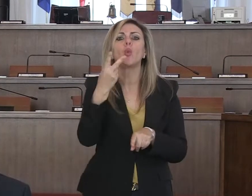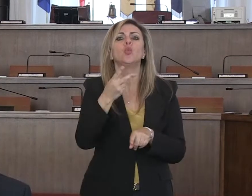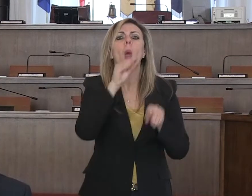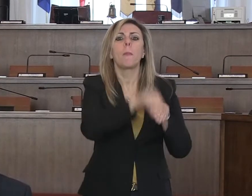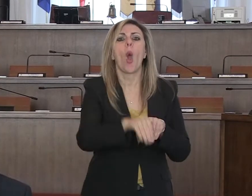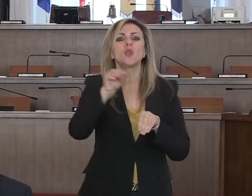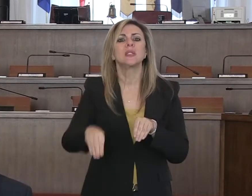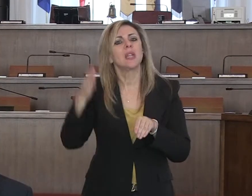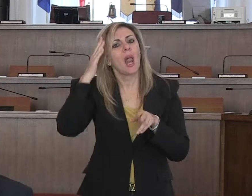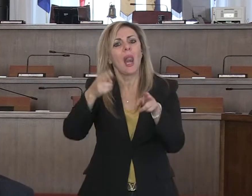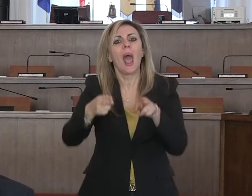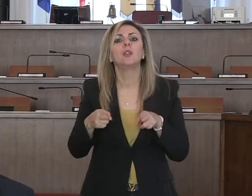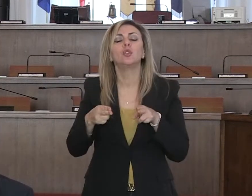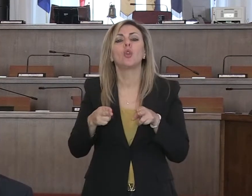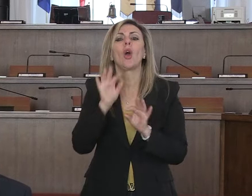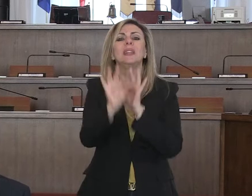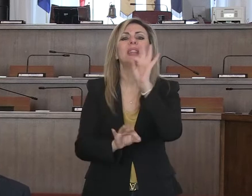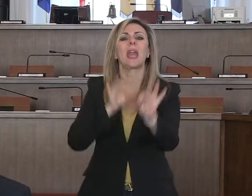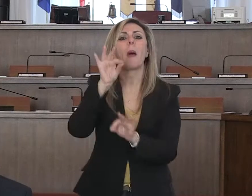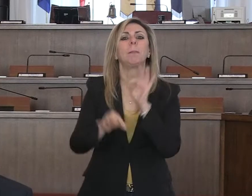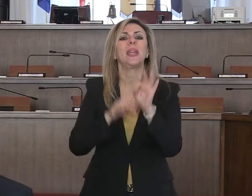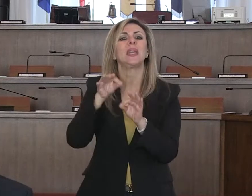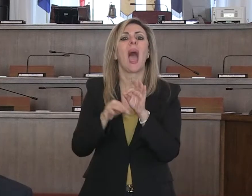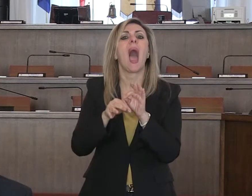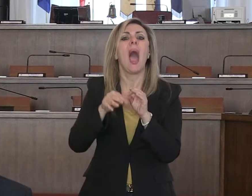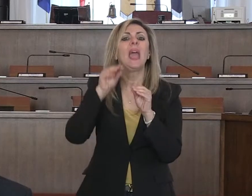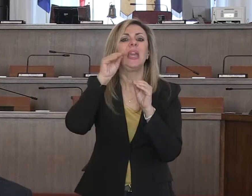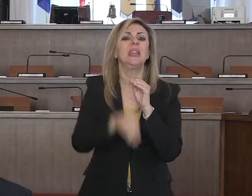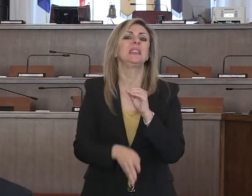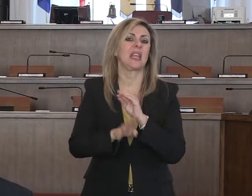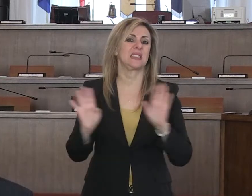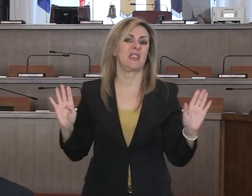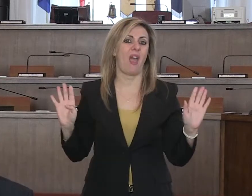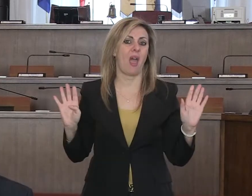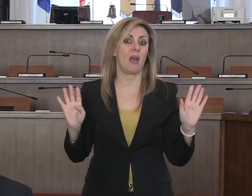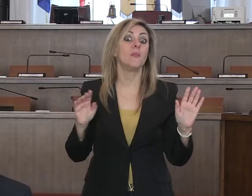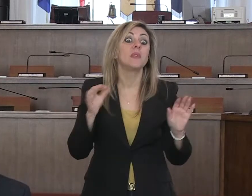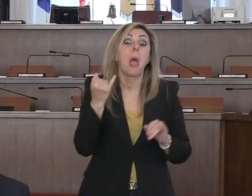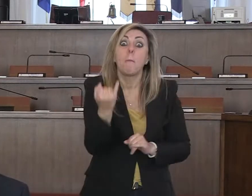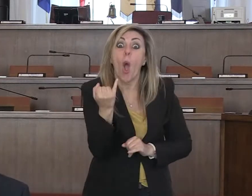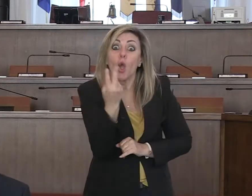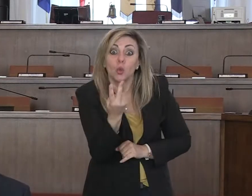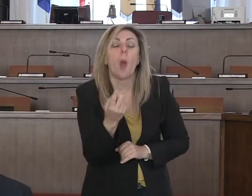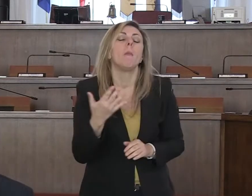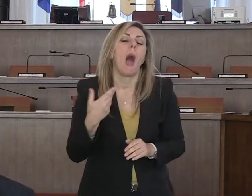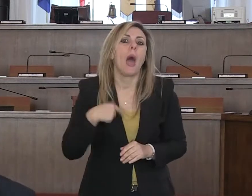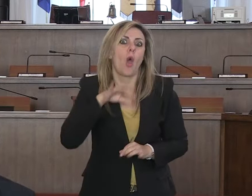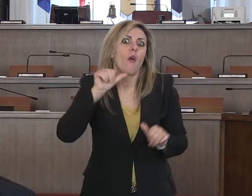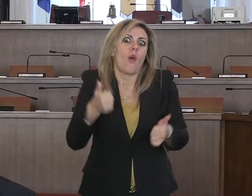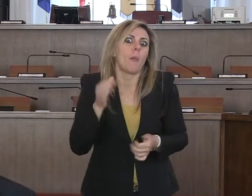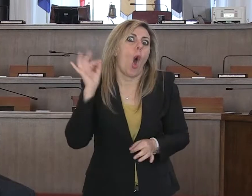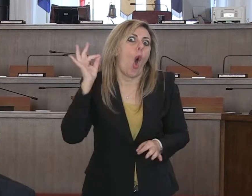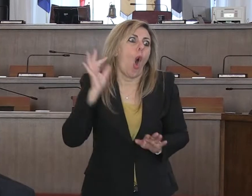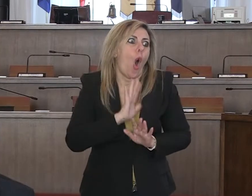postazioni di terapia intensiva, sembra poco ma è oro colato in questo momento, quasi miracoloso